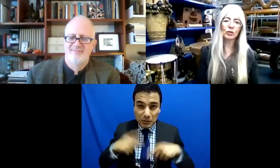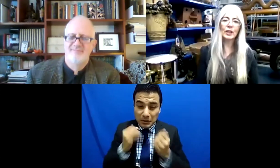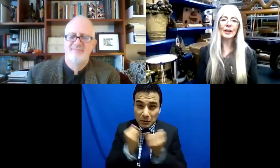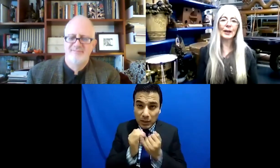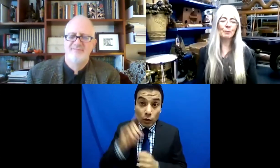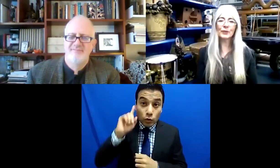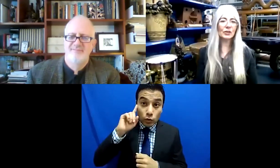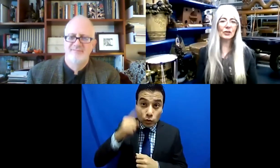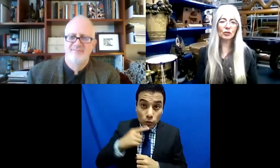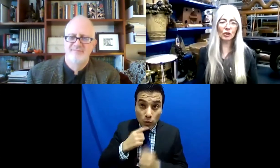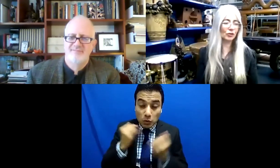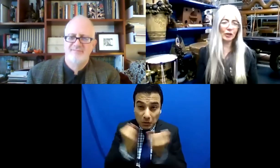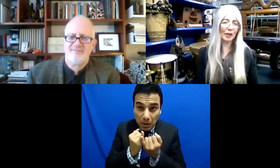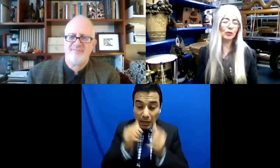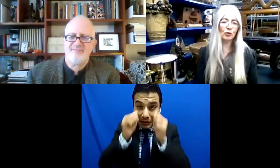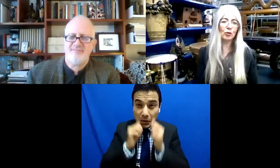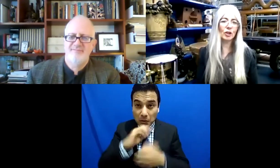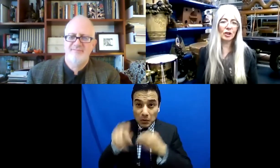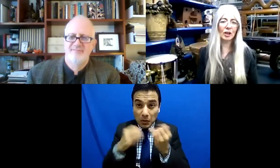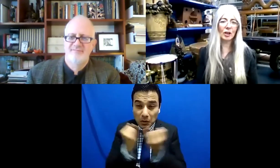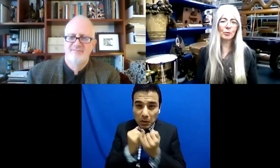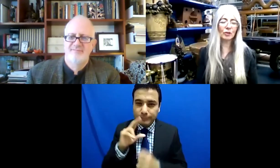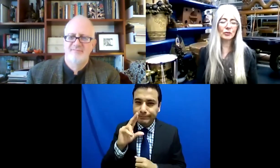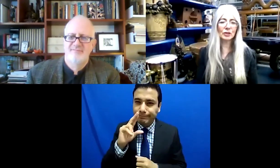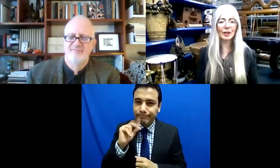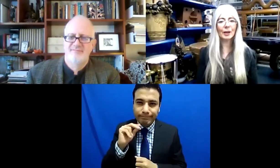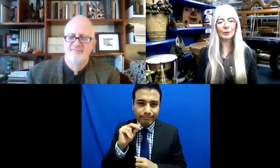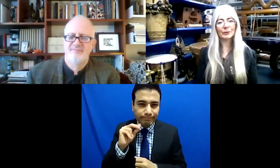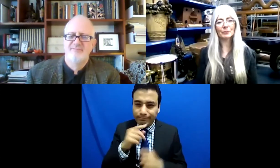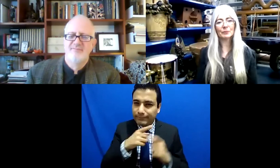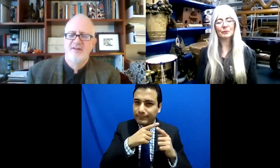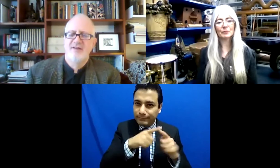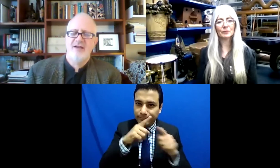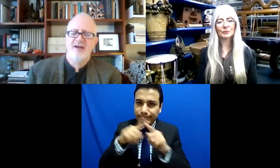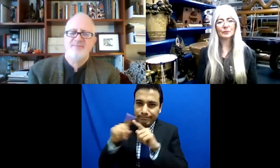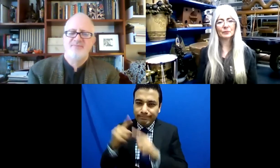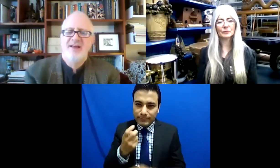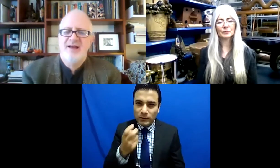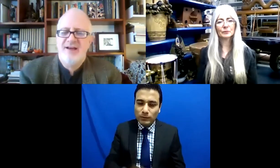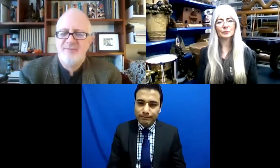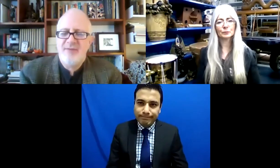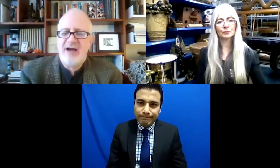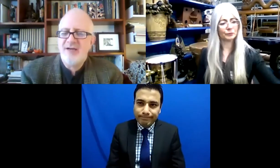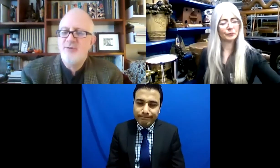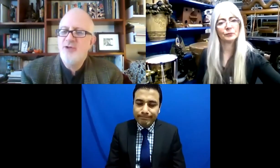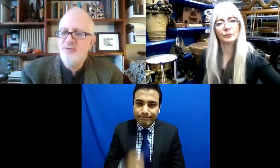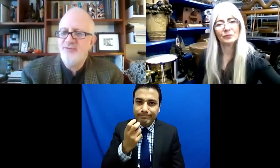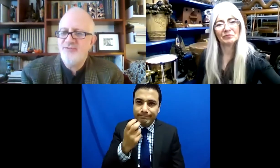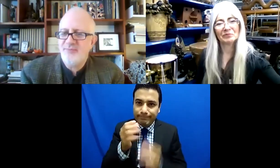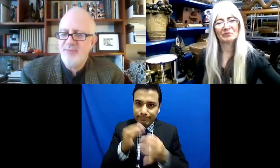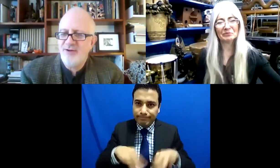en este marco, en este cajón. Pues eso no es productivo.